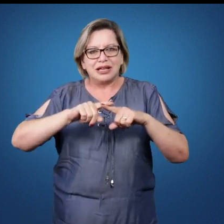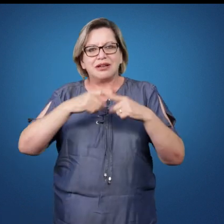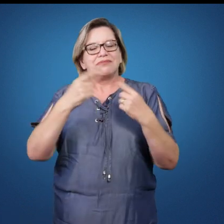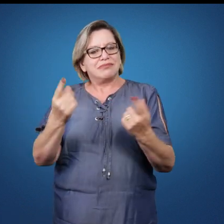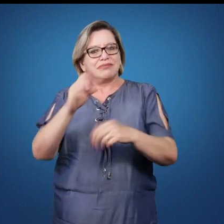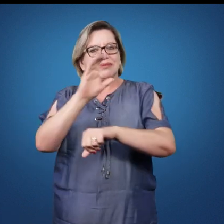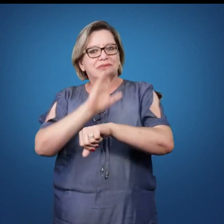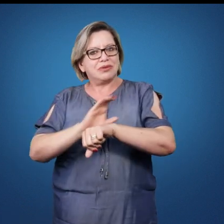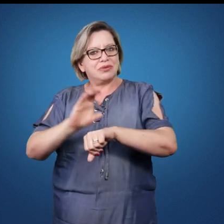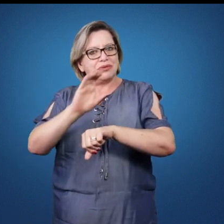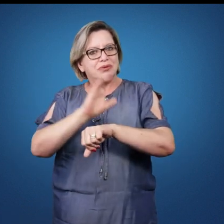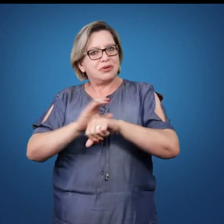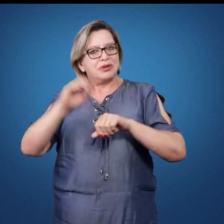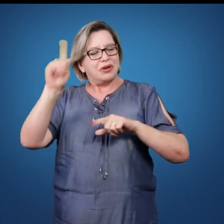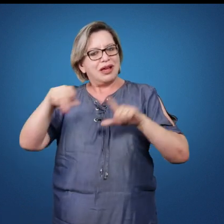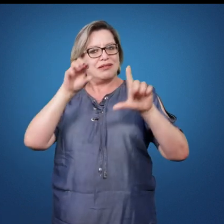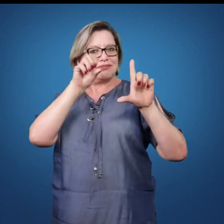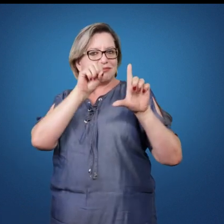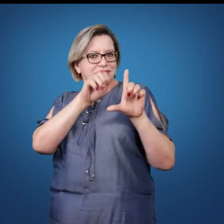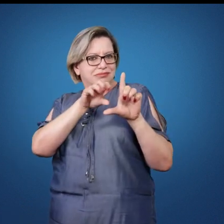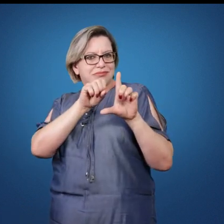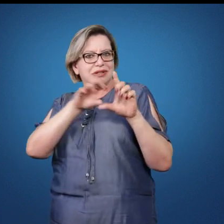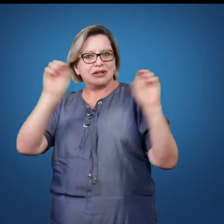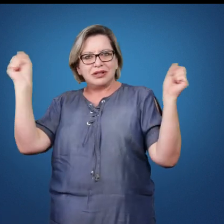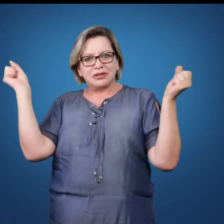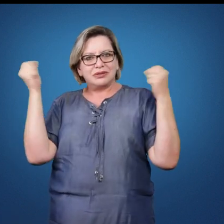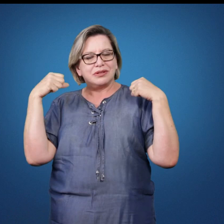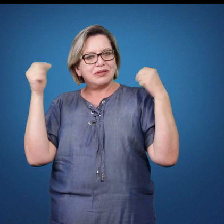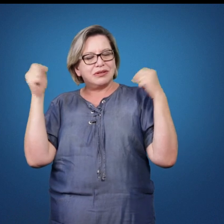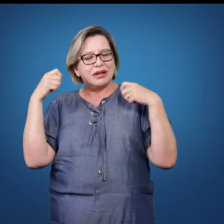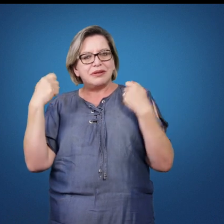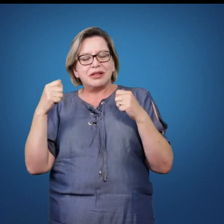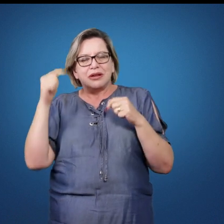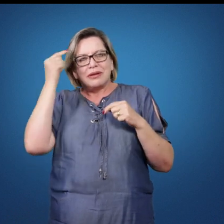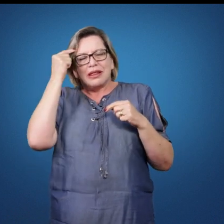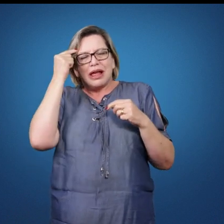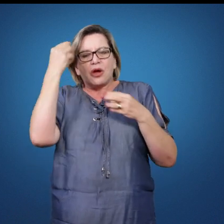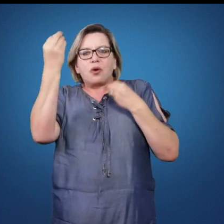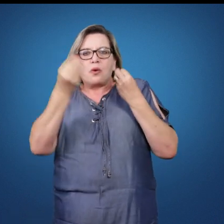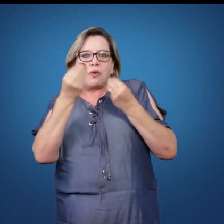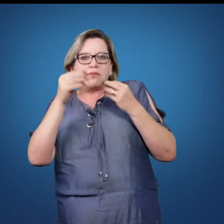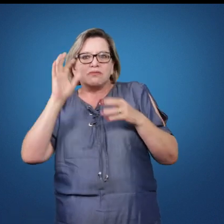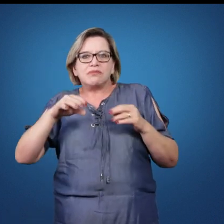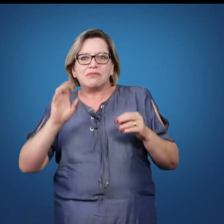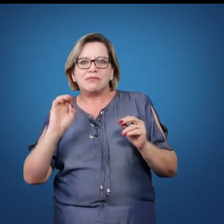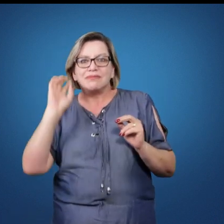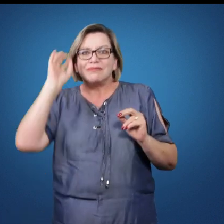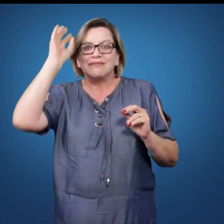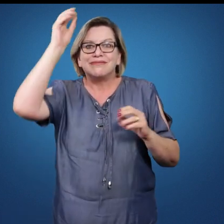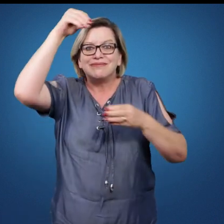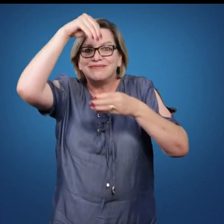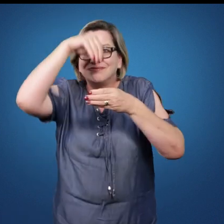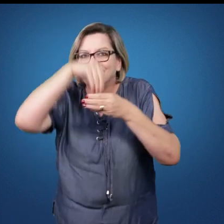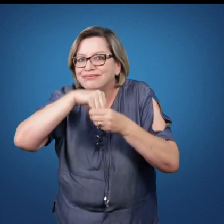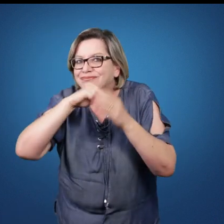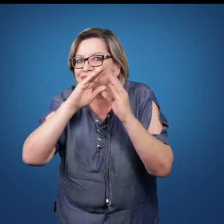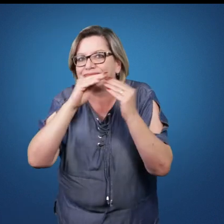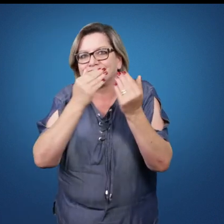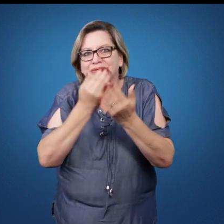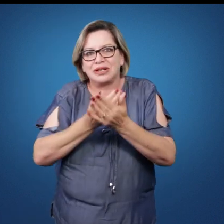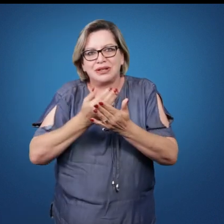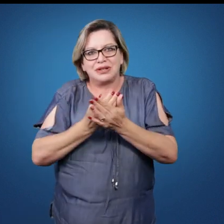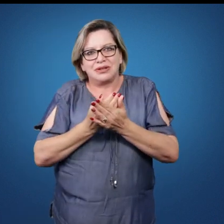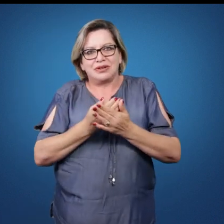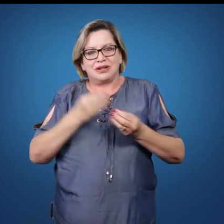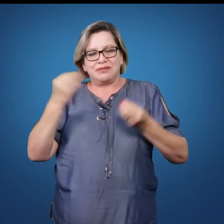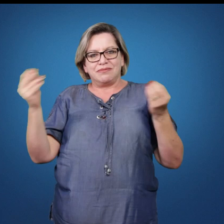se trata de uma licenciatura em educação física, nós devemos pensar então na perspectiva do basquete enquanto um conteúdo escolar, um conteúdo